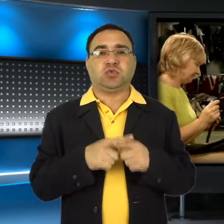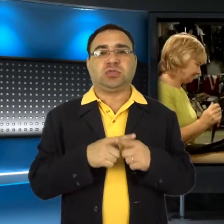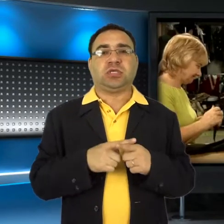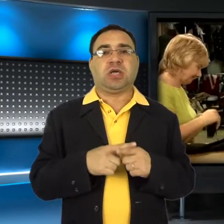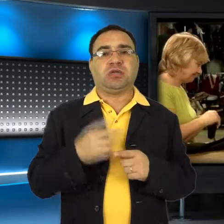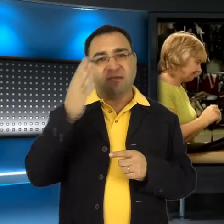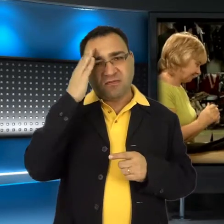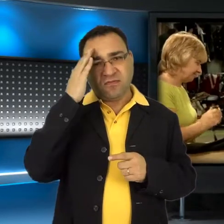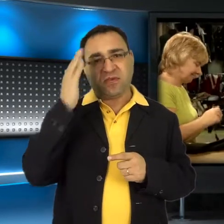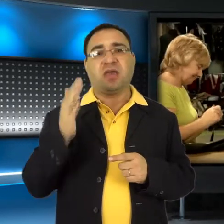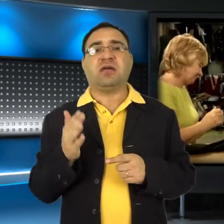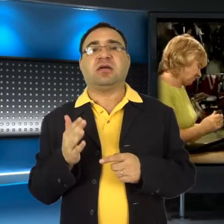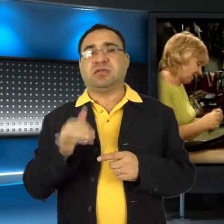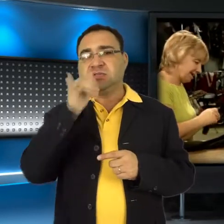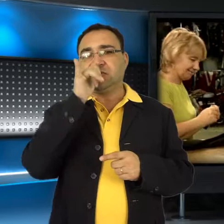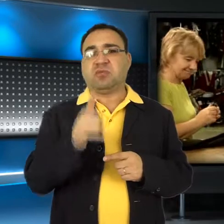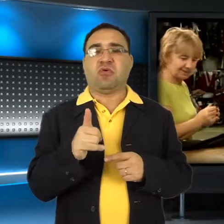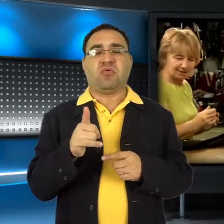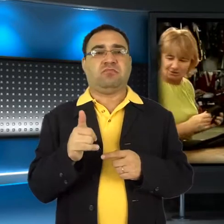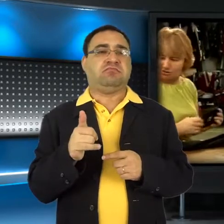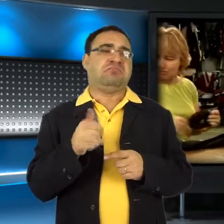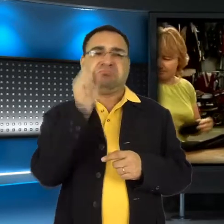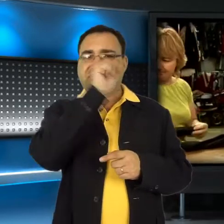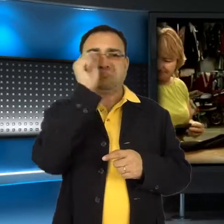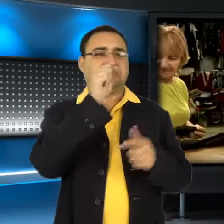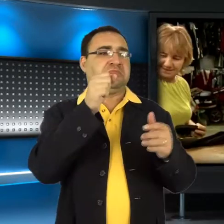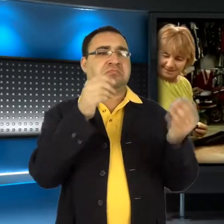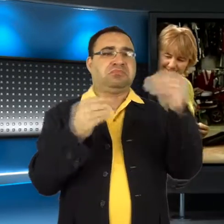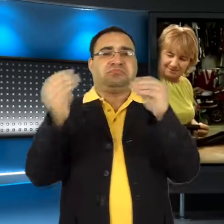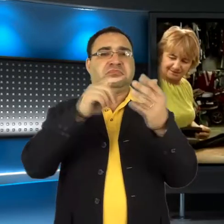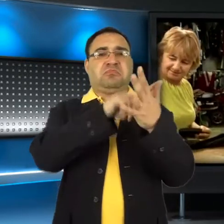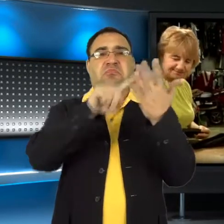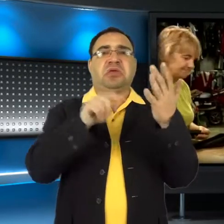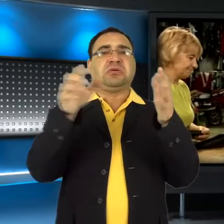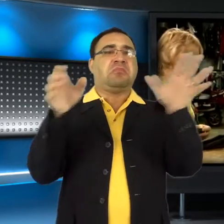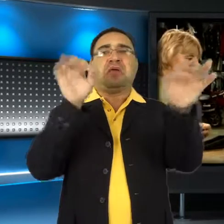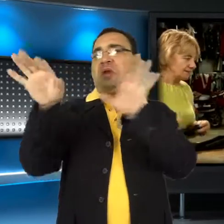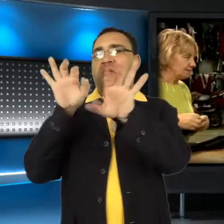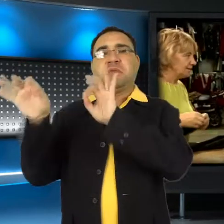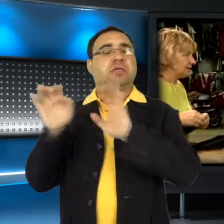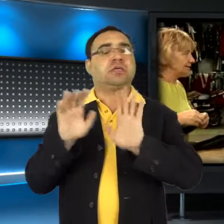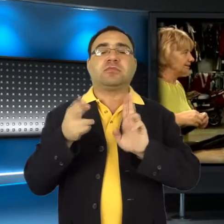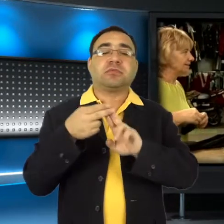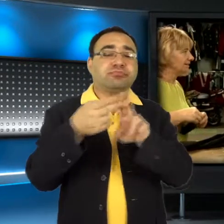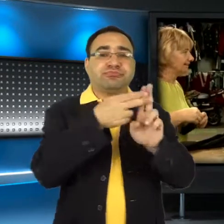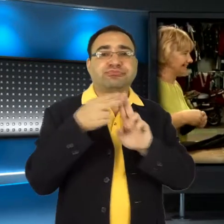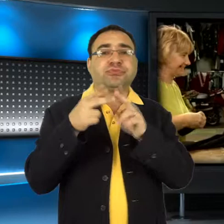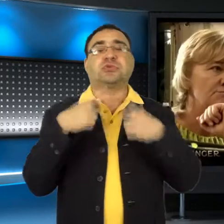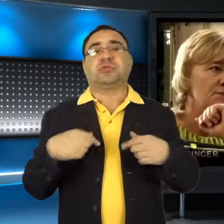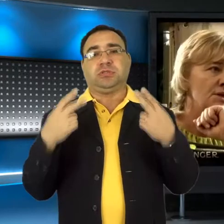Spółdzielnie nie mogą, ja dzisiaj wiem z perspektywy czasu, że nie mogą jej tworzyć przypadkowe osoby, na pewno. To muszą być ludzie, z którymi da się